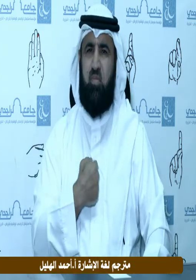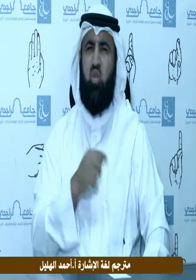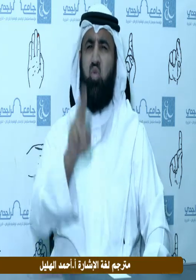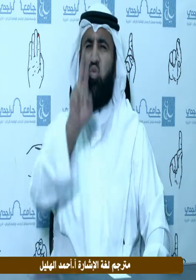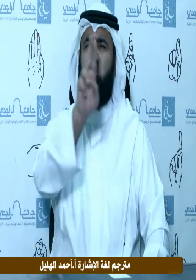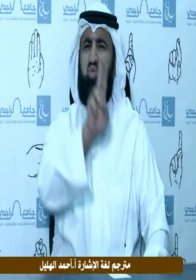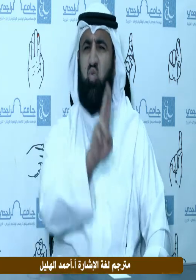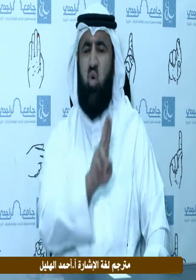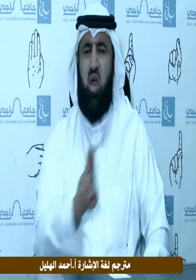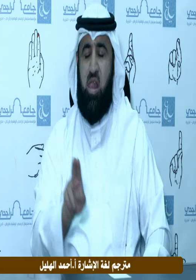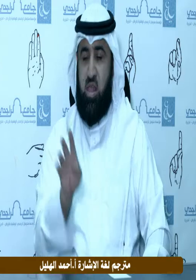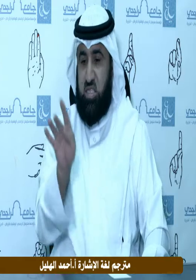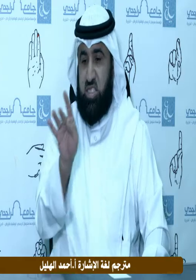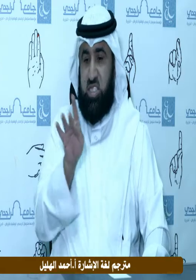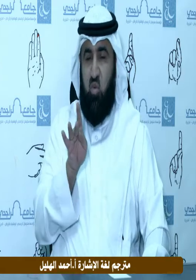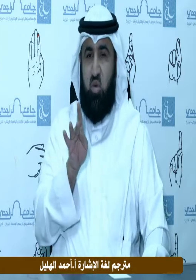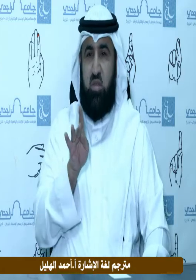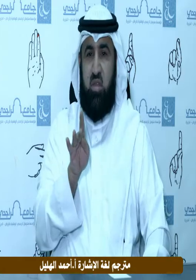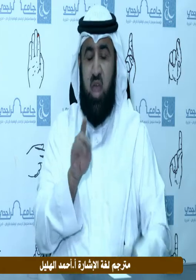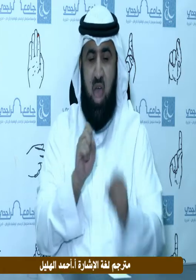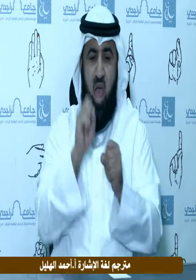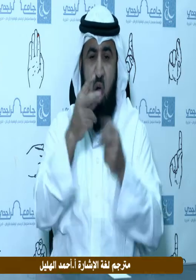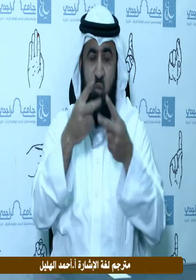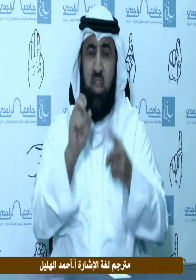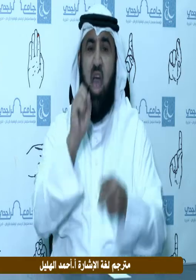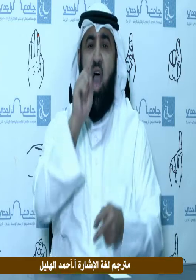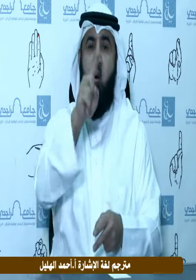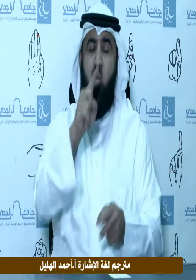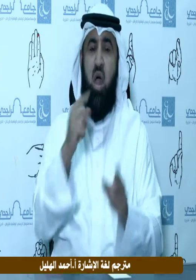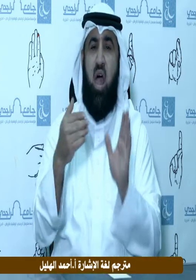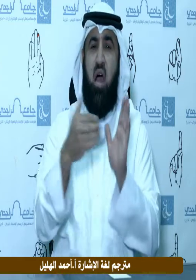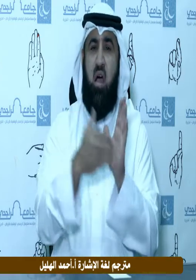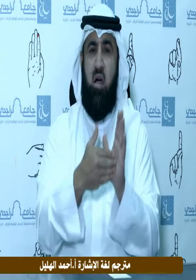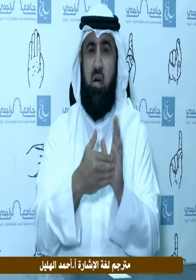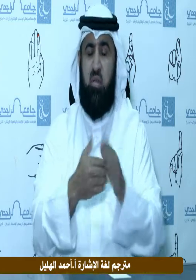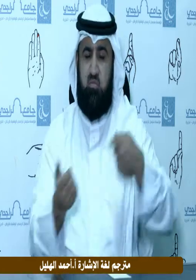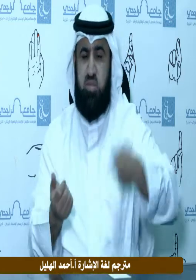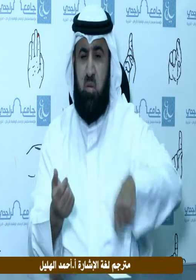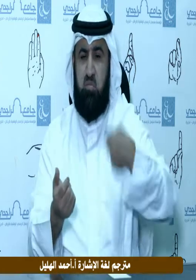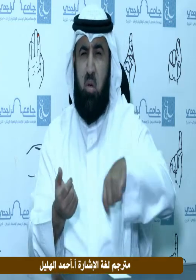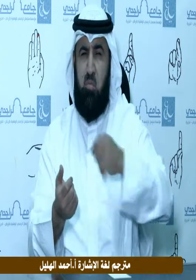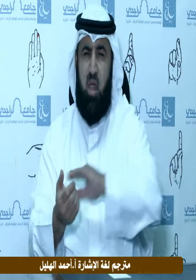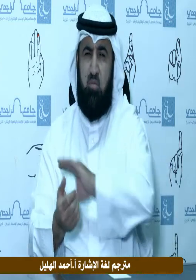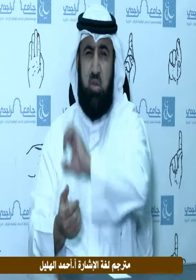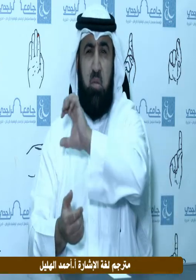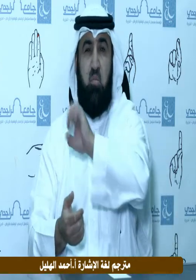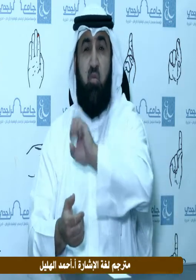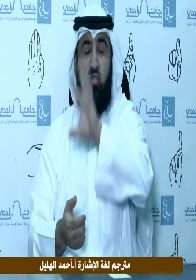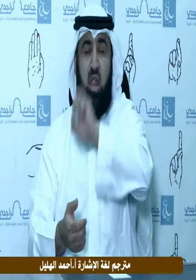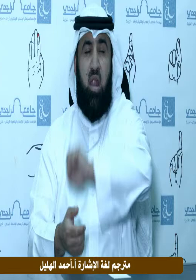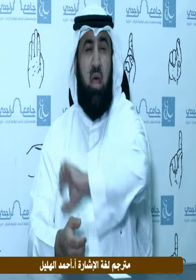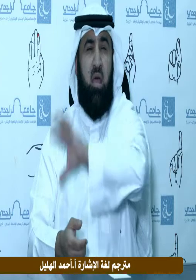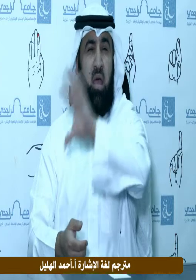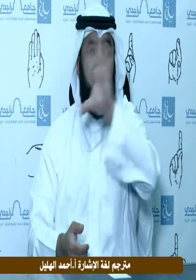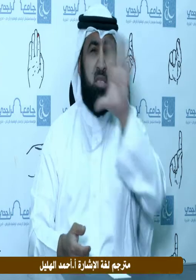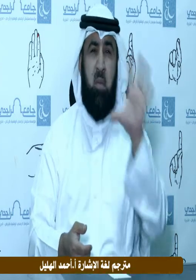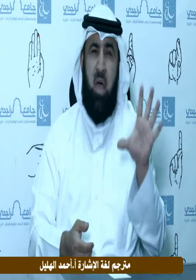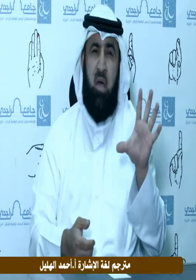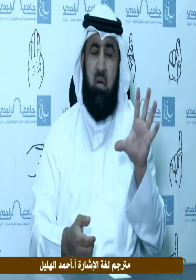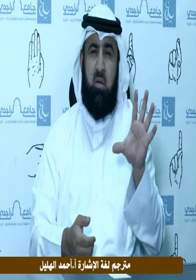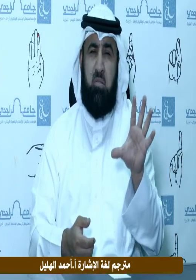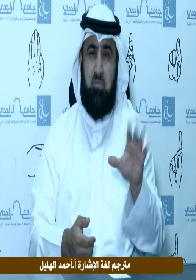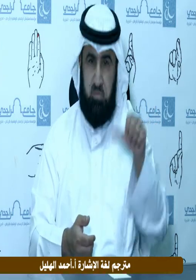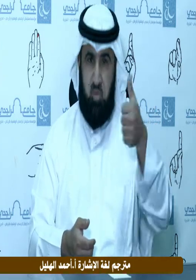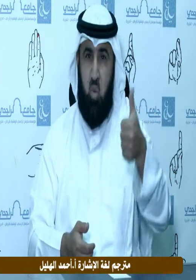كيف يكون زواج أوله وآخره طرب إلى آخر الصبح كل ذلك يقام